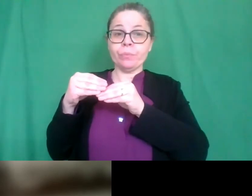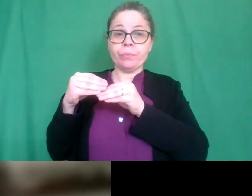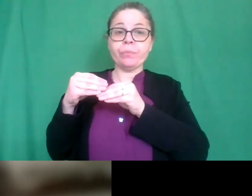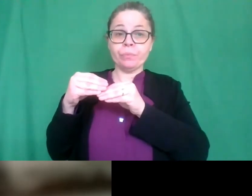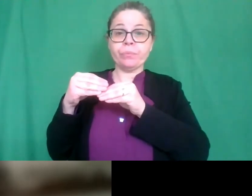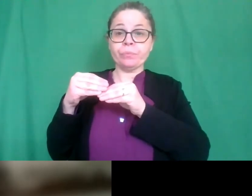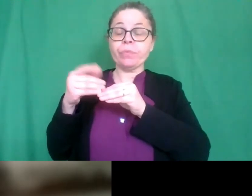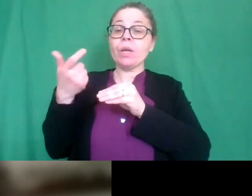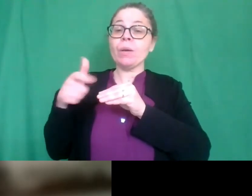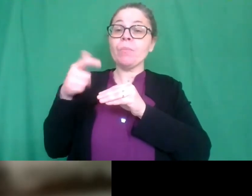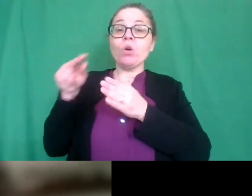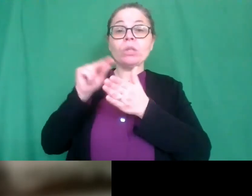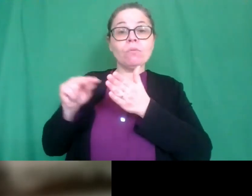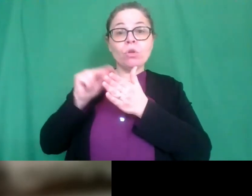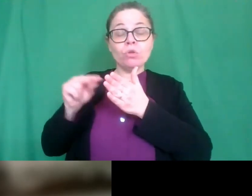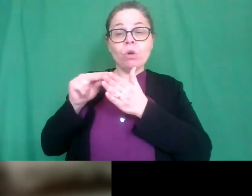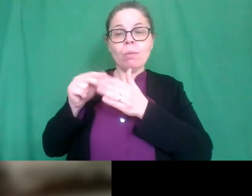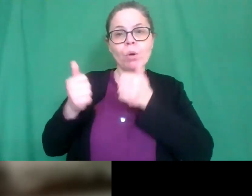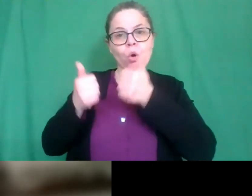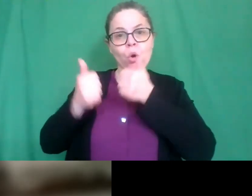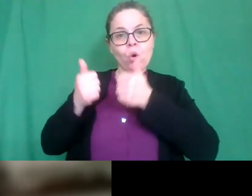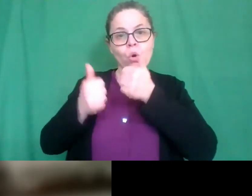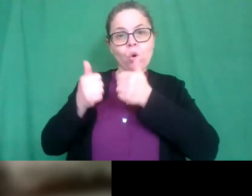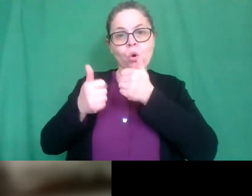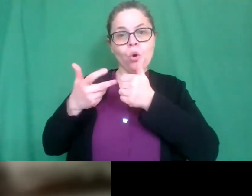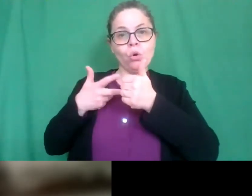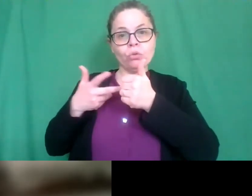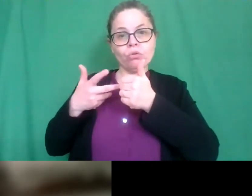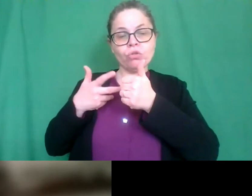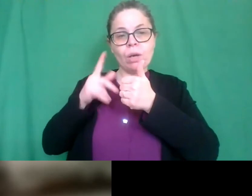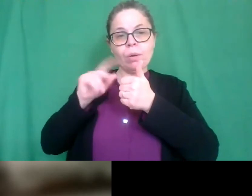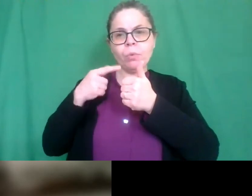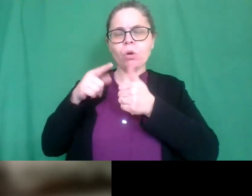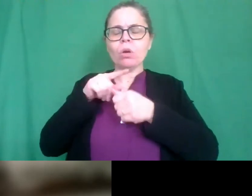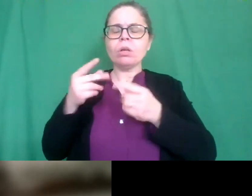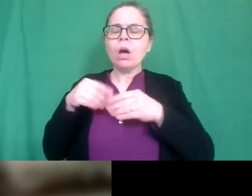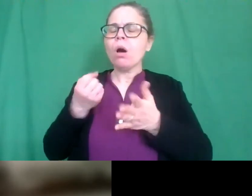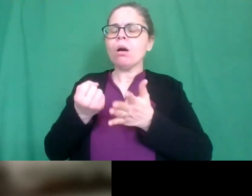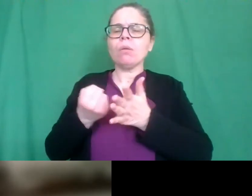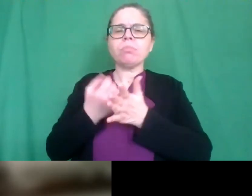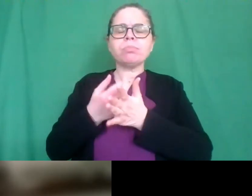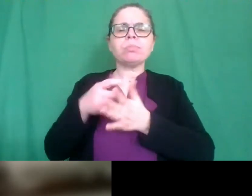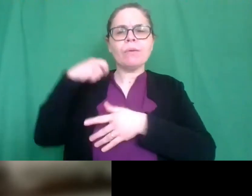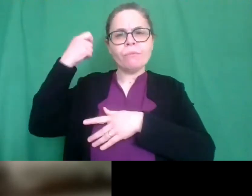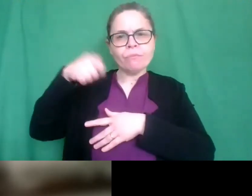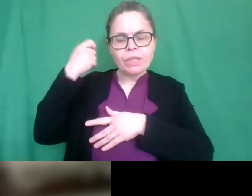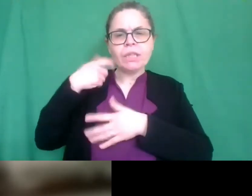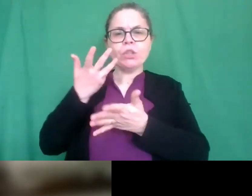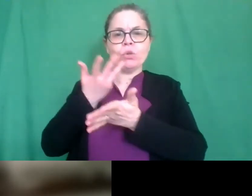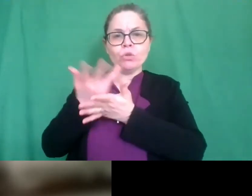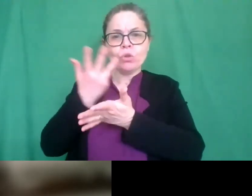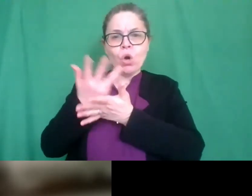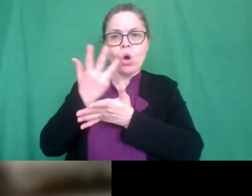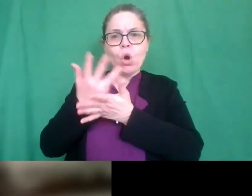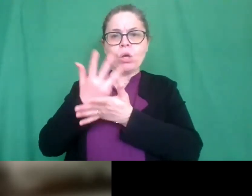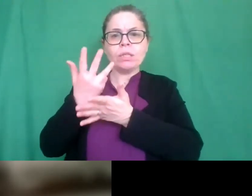adagiate a quello che richiedeva il concorso hanno prodotto video storie che ci hanno mandato a parte via